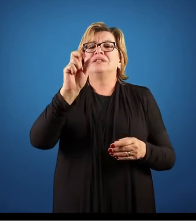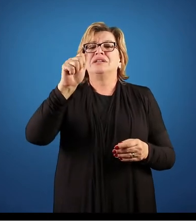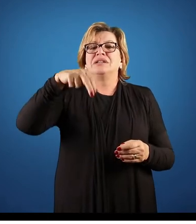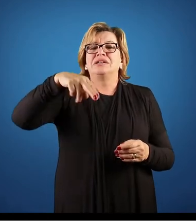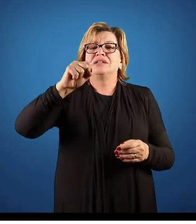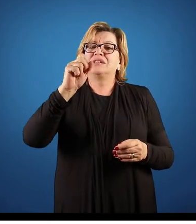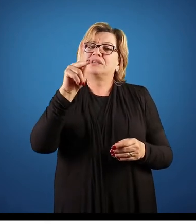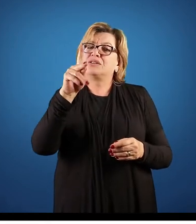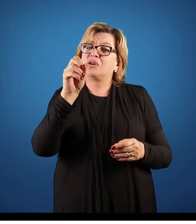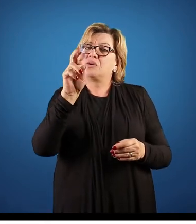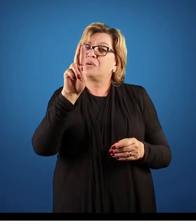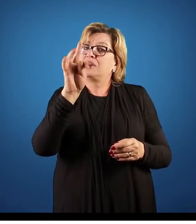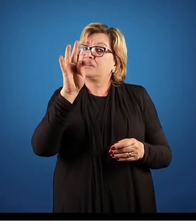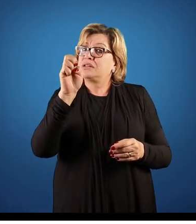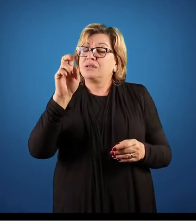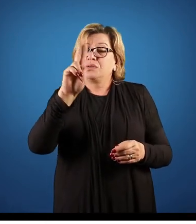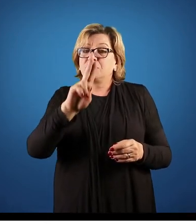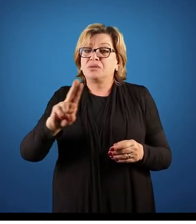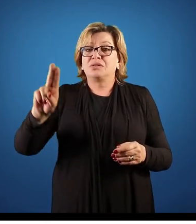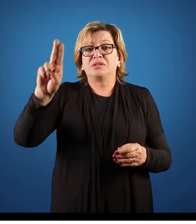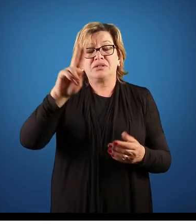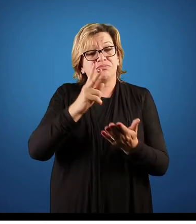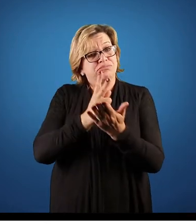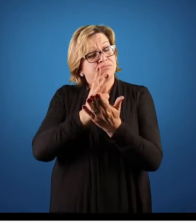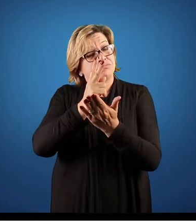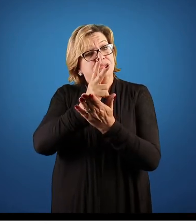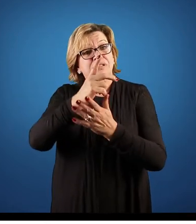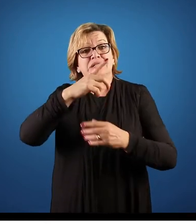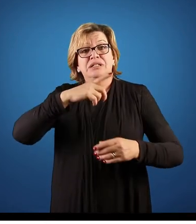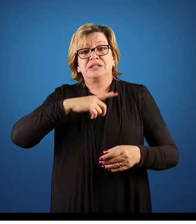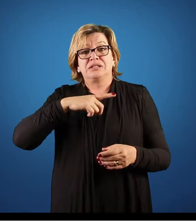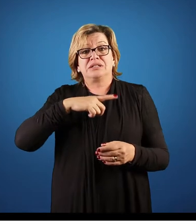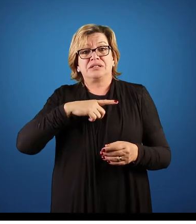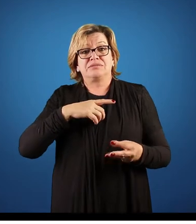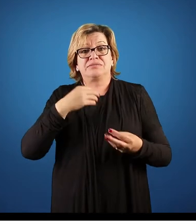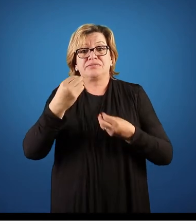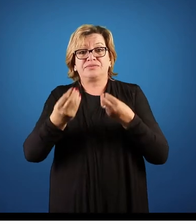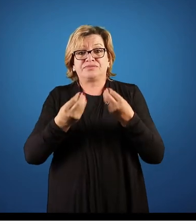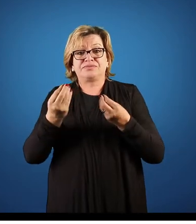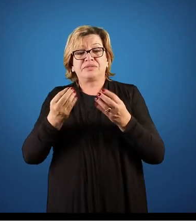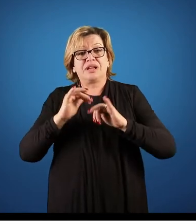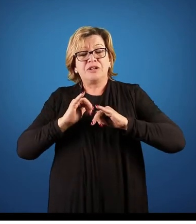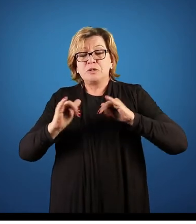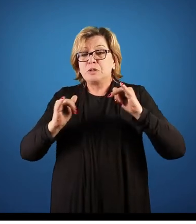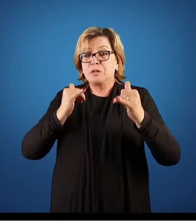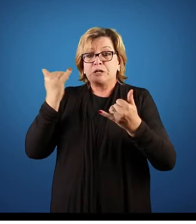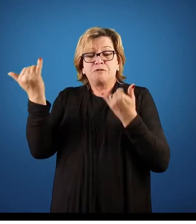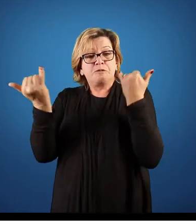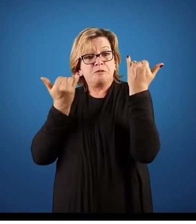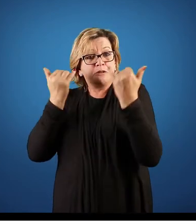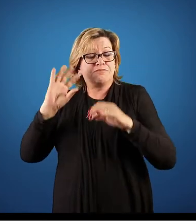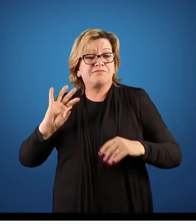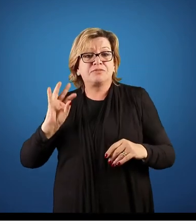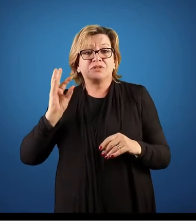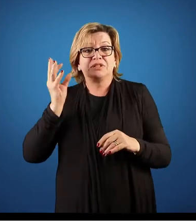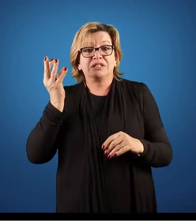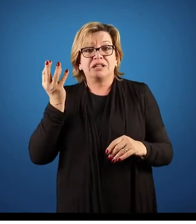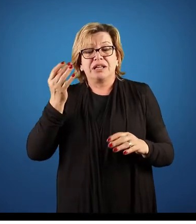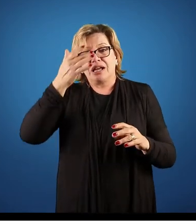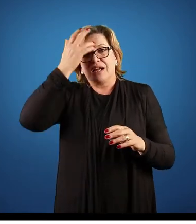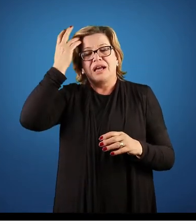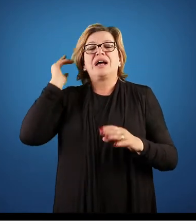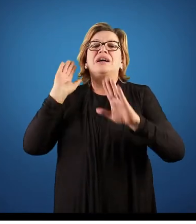cliente. E em função disso, tem vários processos que recebem essas informações e as pessoas nem ficam sabendo. Ah, o pessoal de